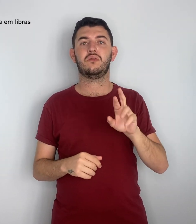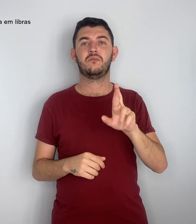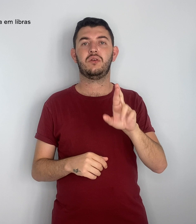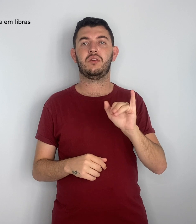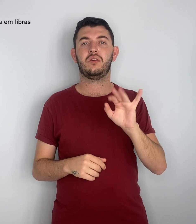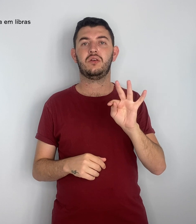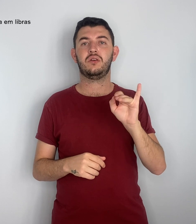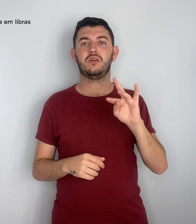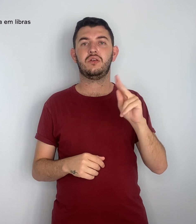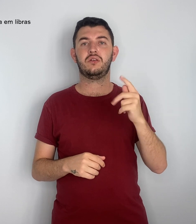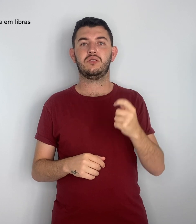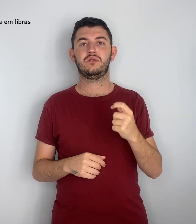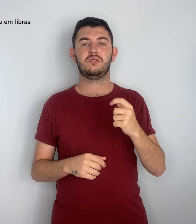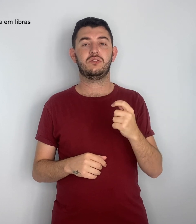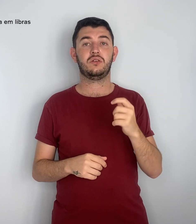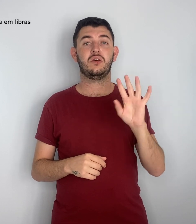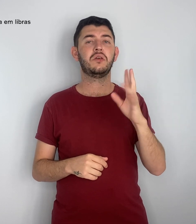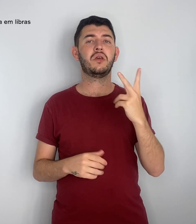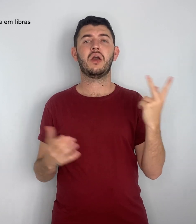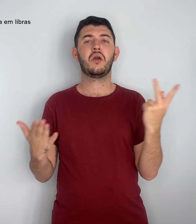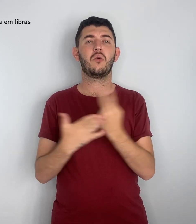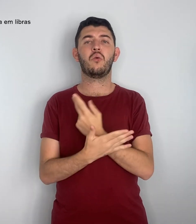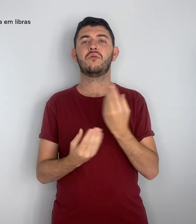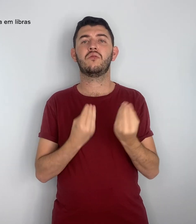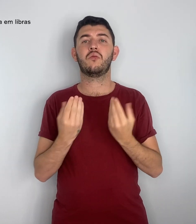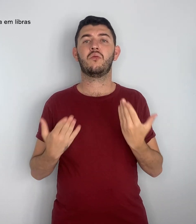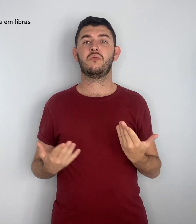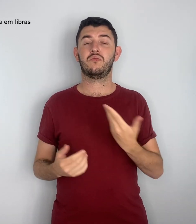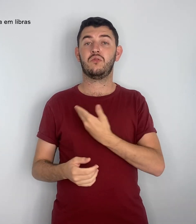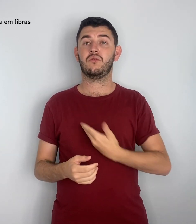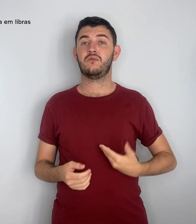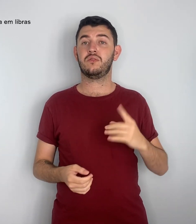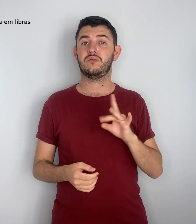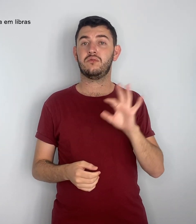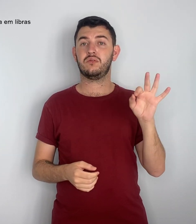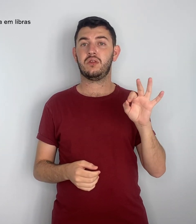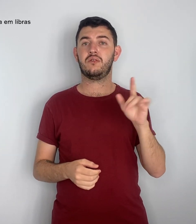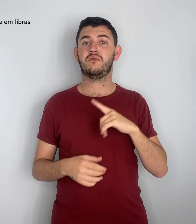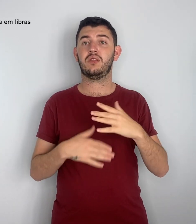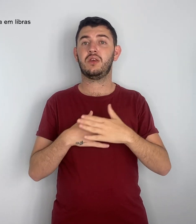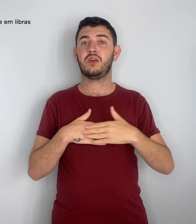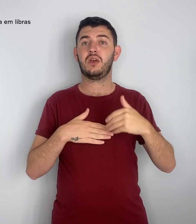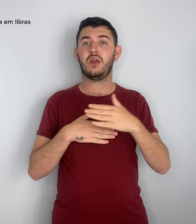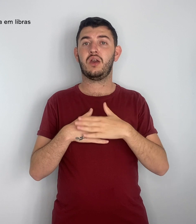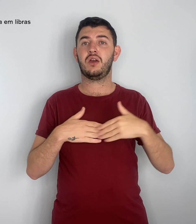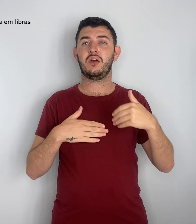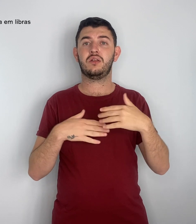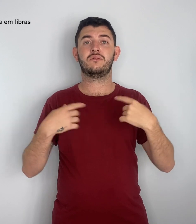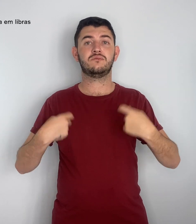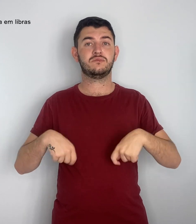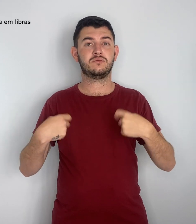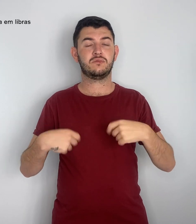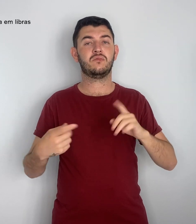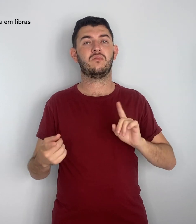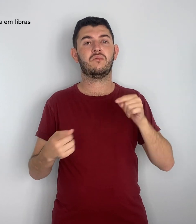Isso só vai acontecer se o GDF olhar com carinho necessário para a educação